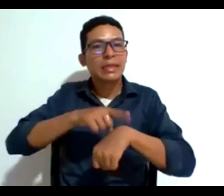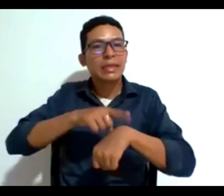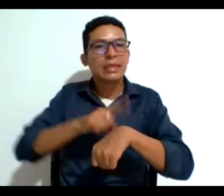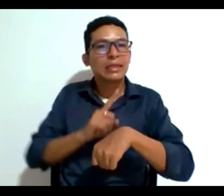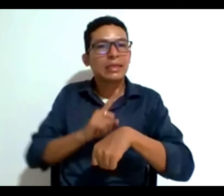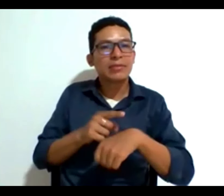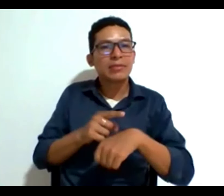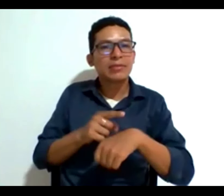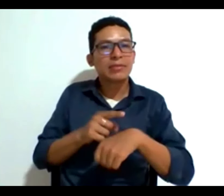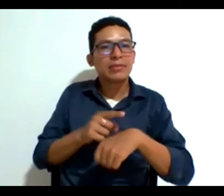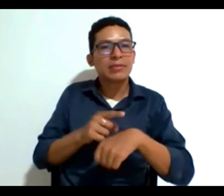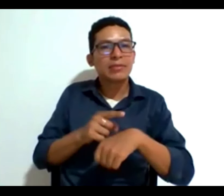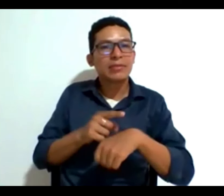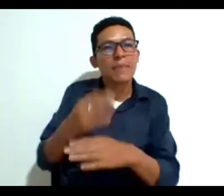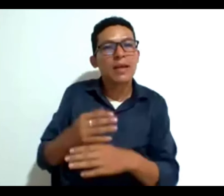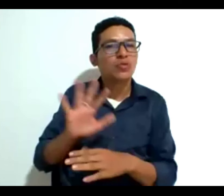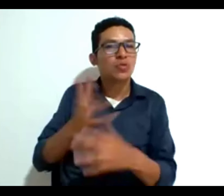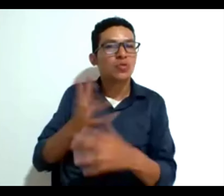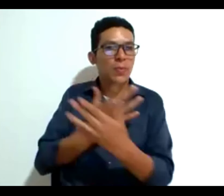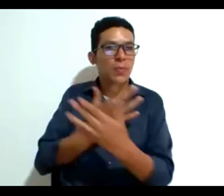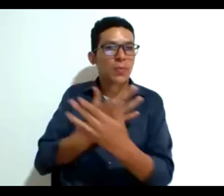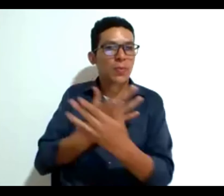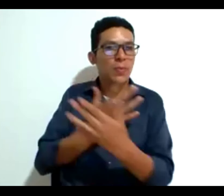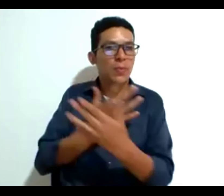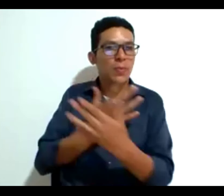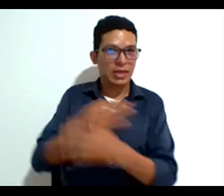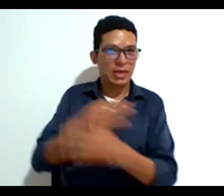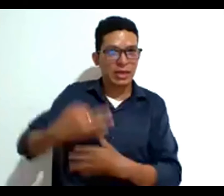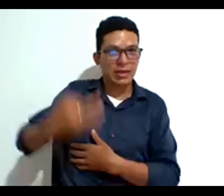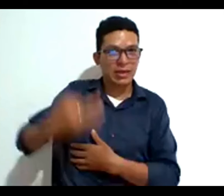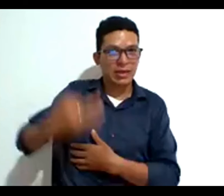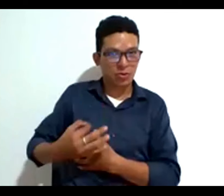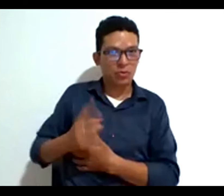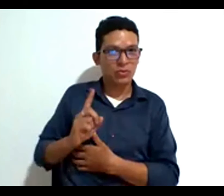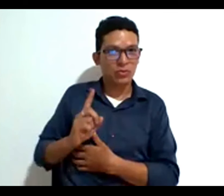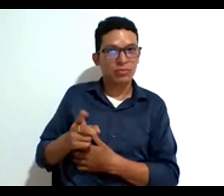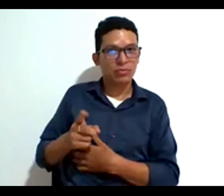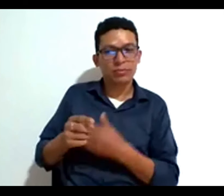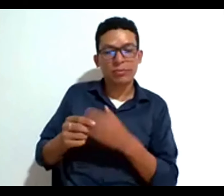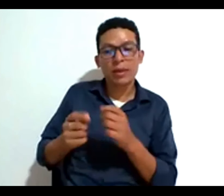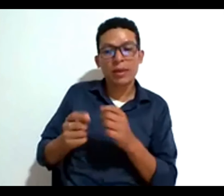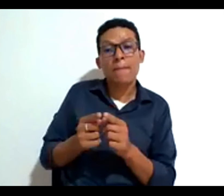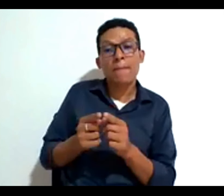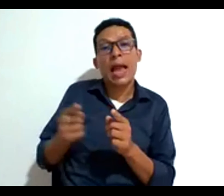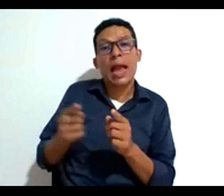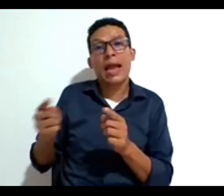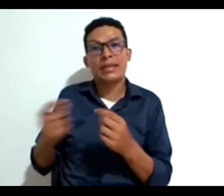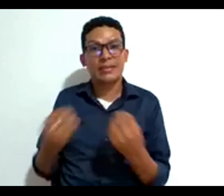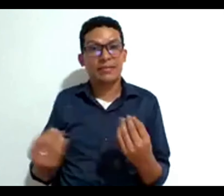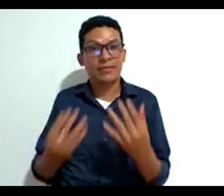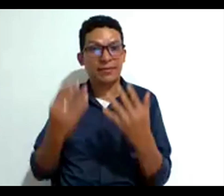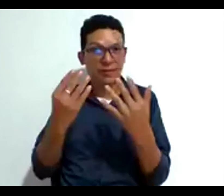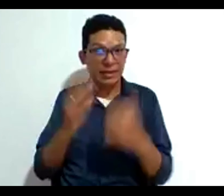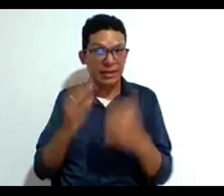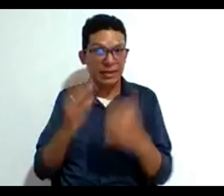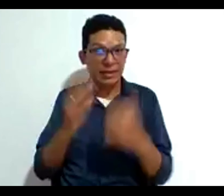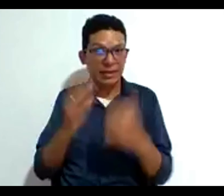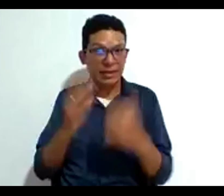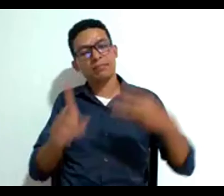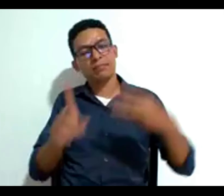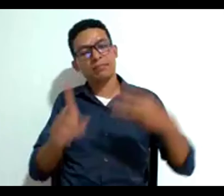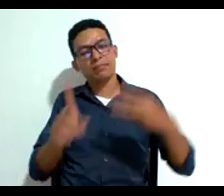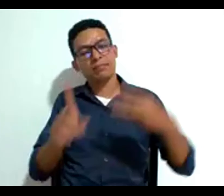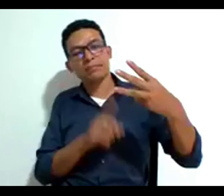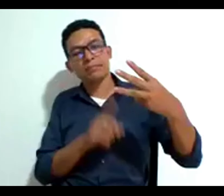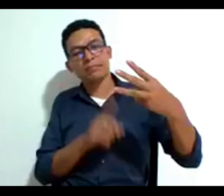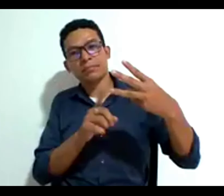y problemas bioéticos en relación a la prolongación de la vida de una manera artificial y por último después